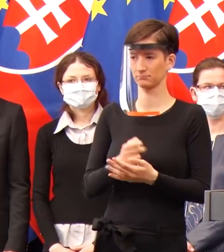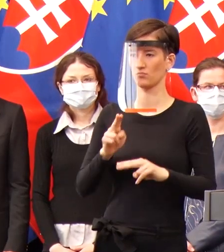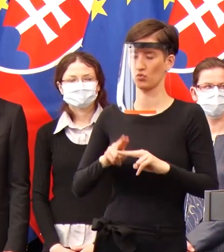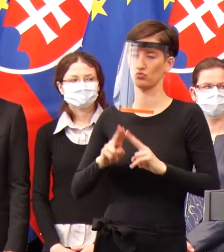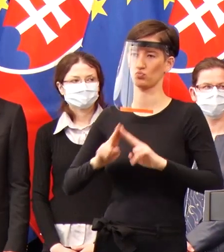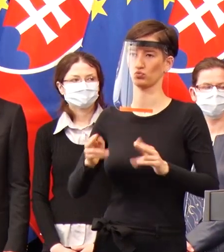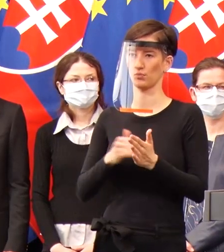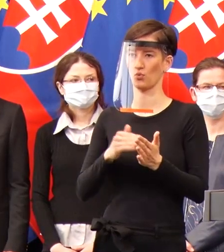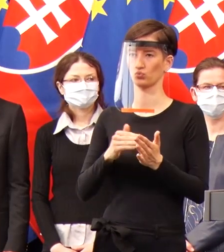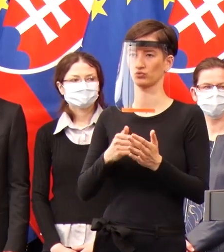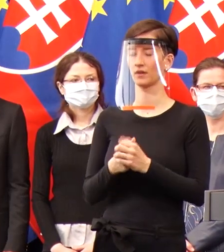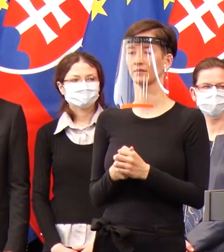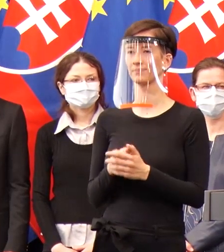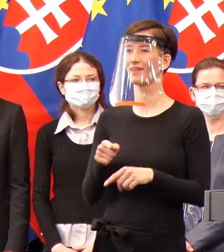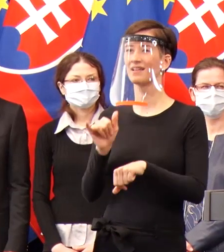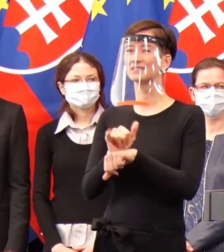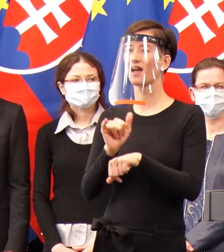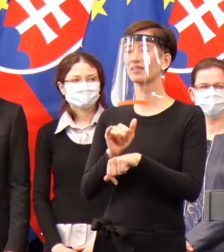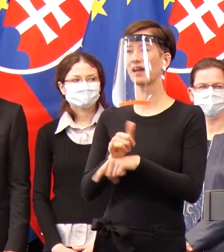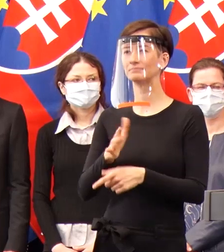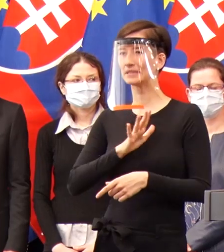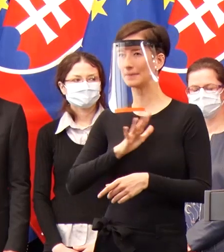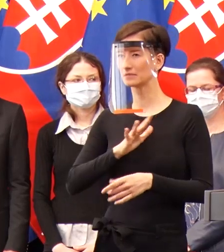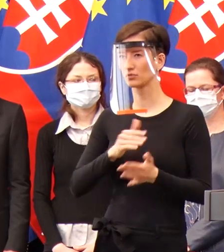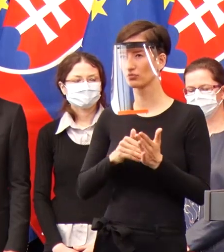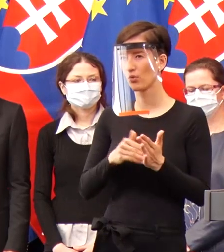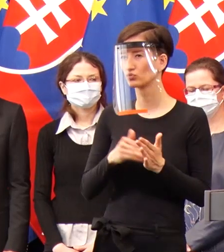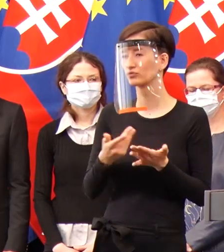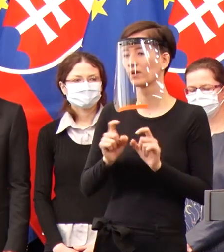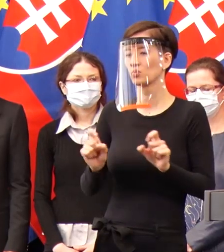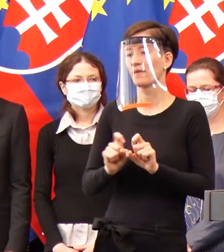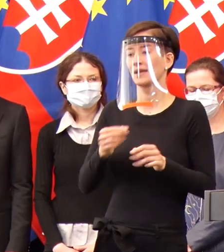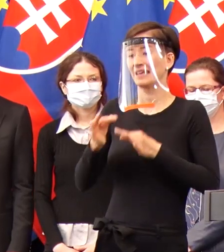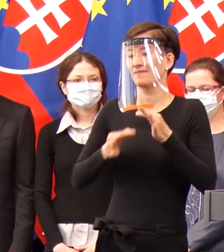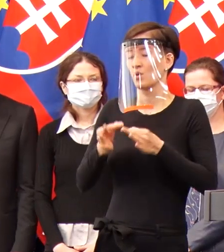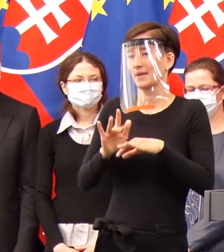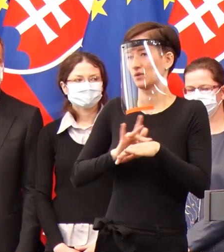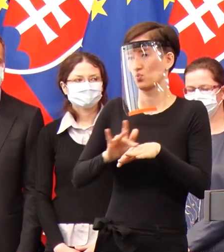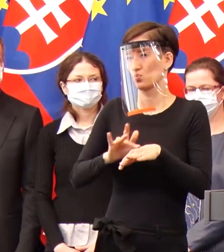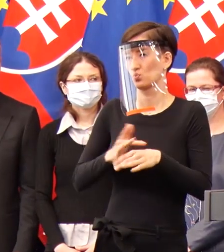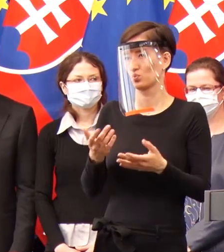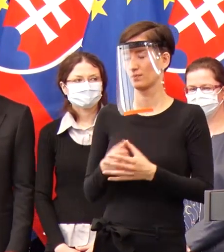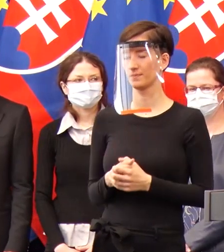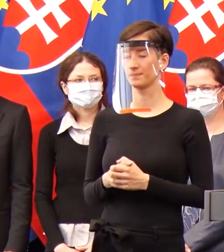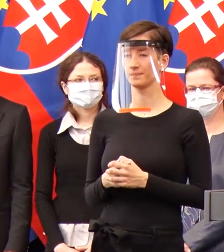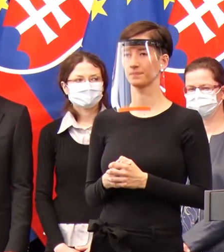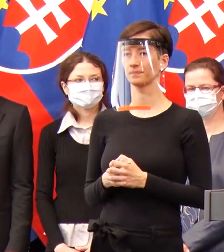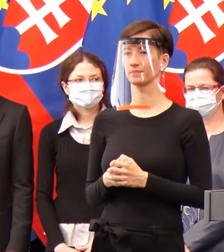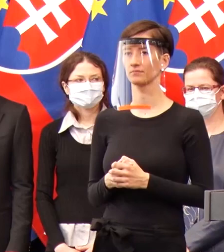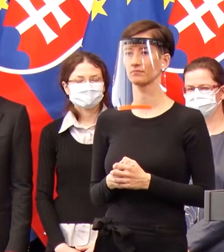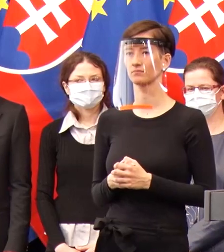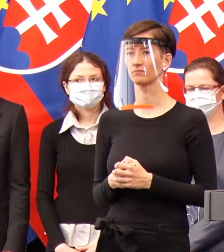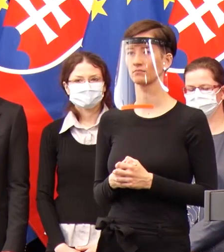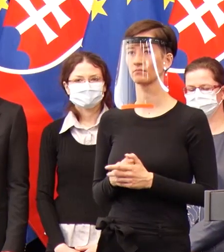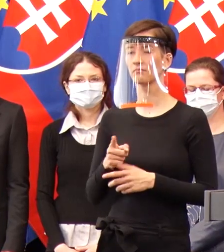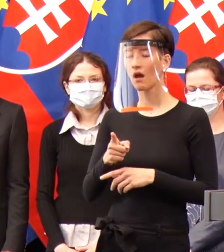nevieme, ako tieto testy sa dajú vôbec použiť, tak by bolo veľmi predčasné ich nasadiť. Ale už, ako som vravel,